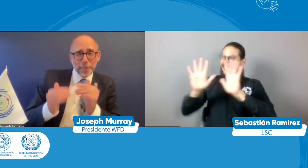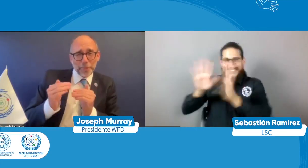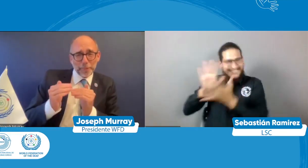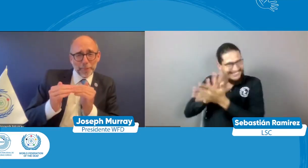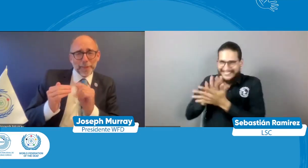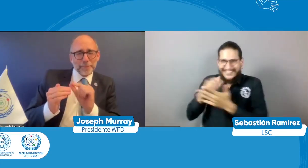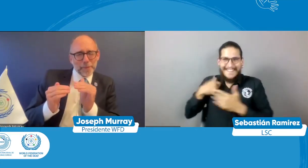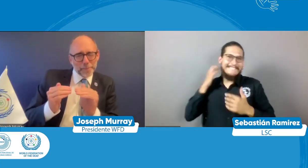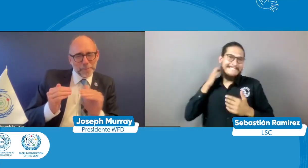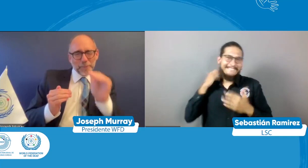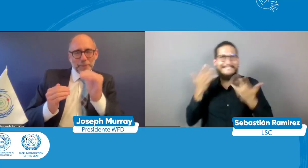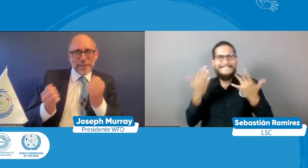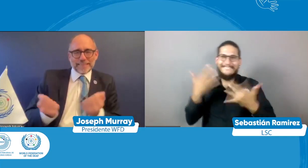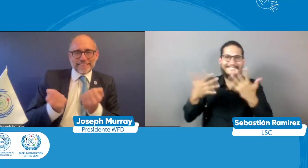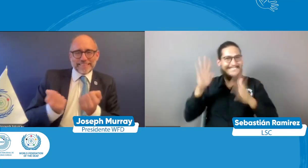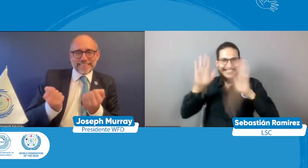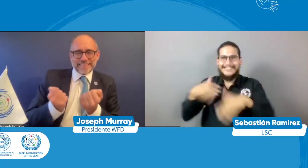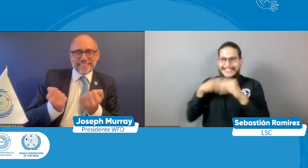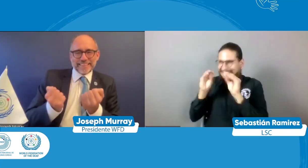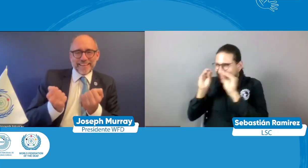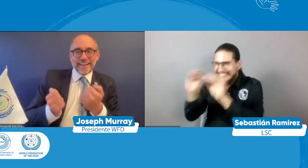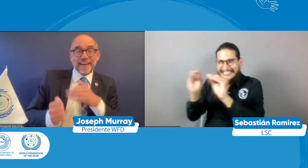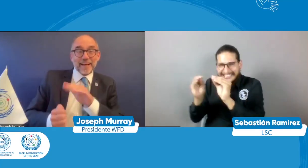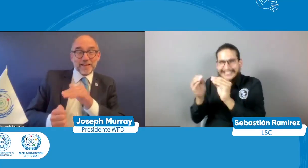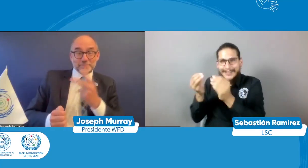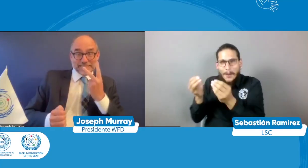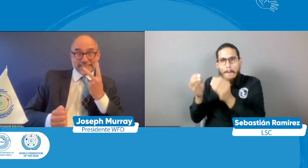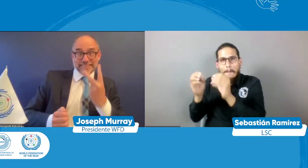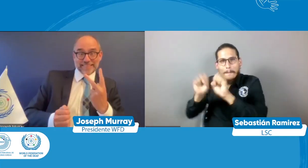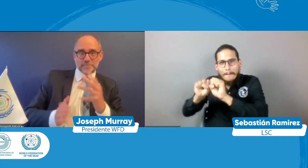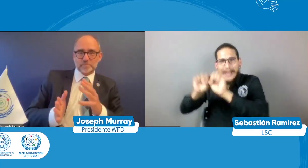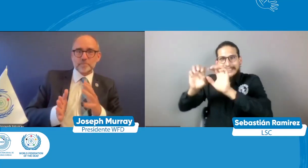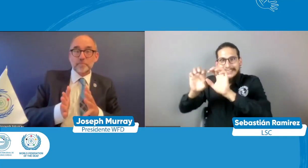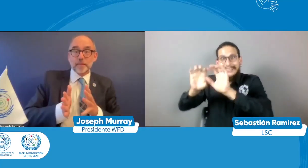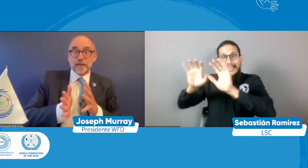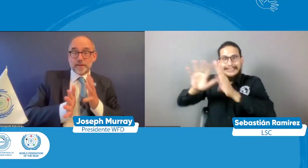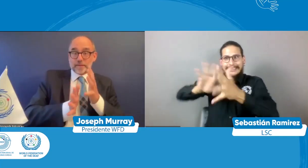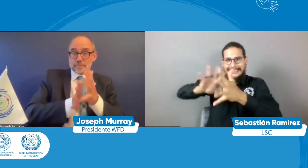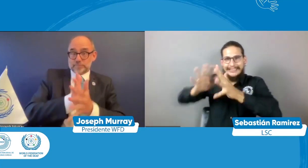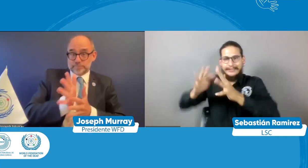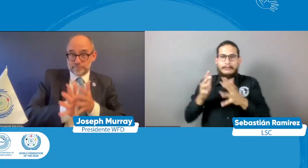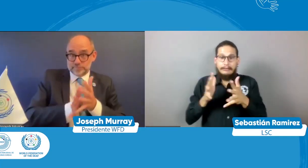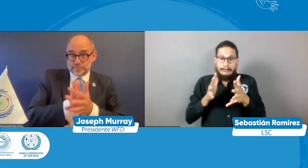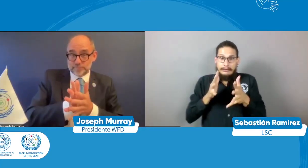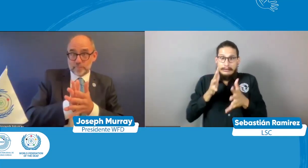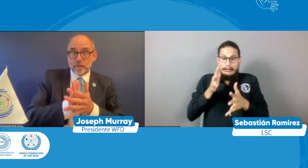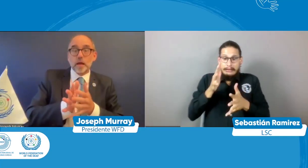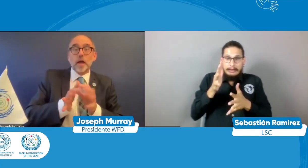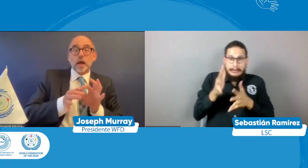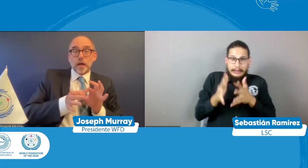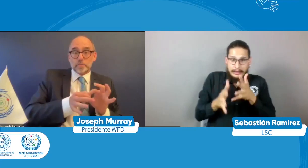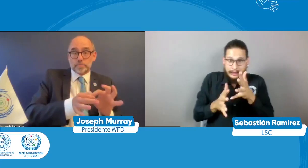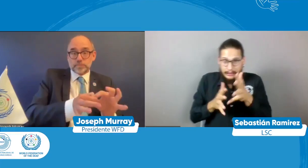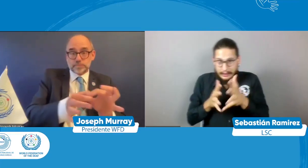como aplauso aplauso de unidad y lo fuimos haciendo de a poco le fuimos mostrando diciendo mira lengua de señas